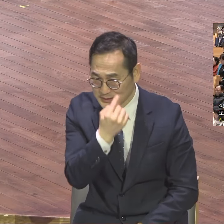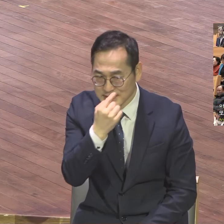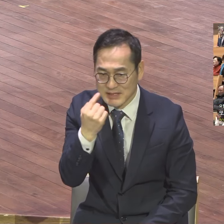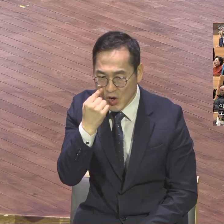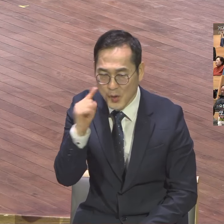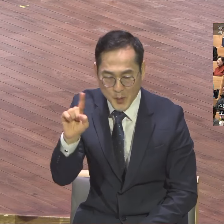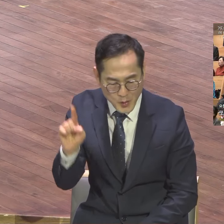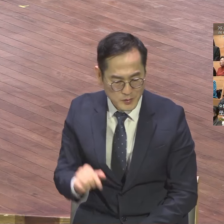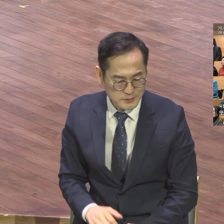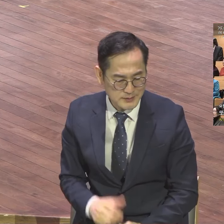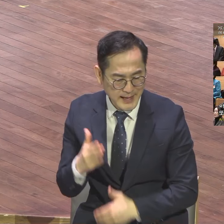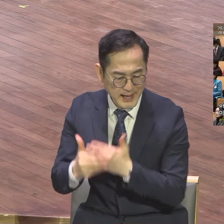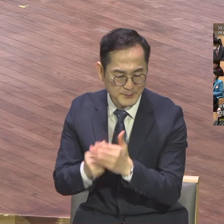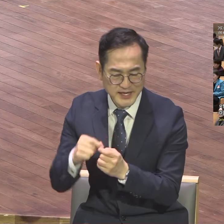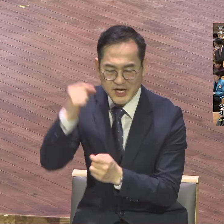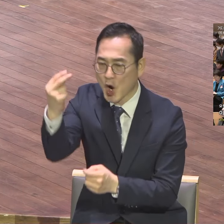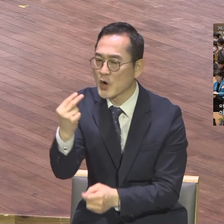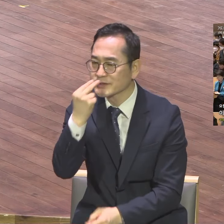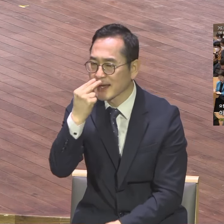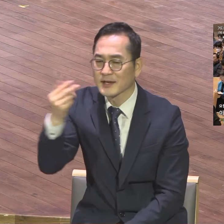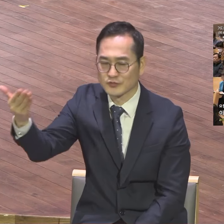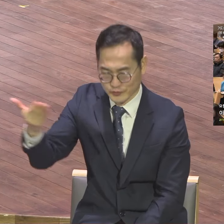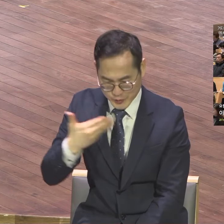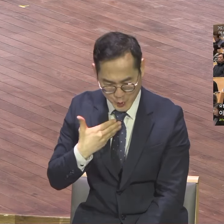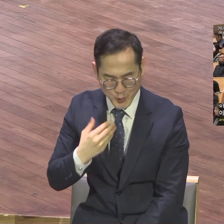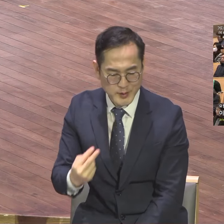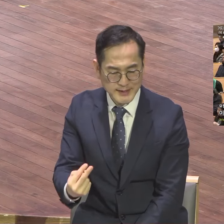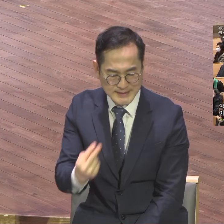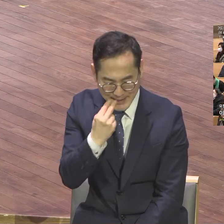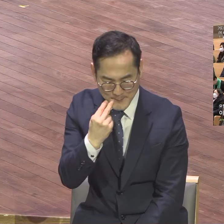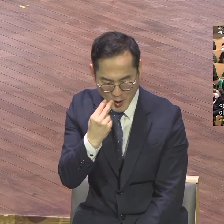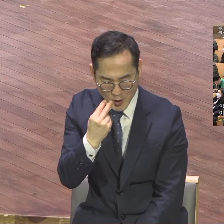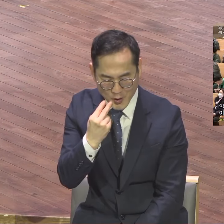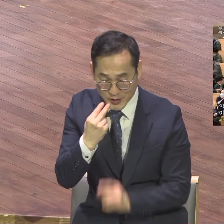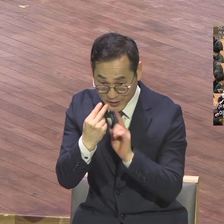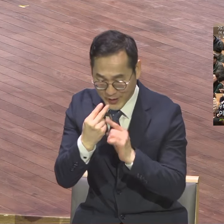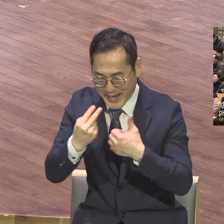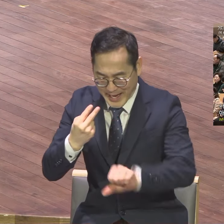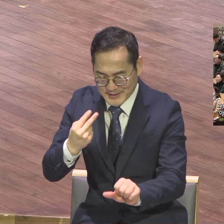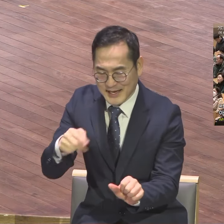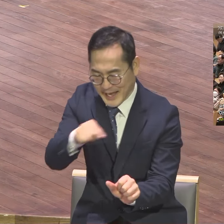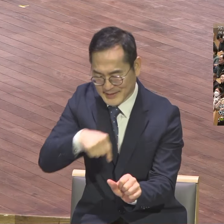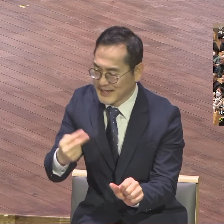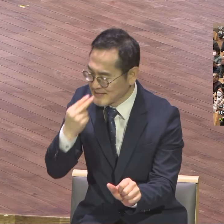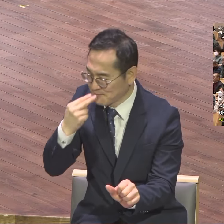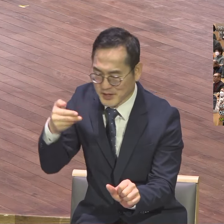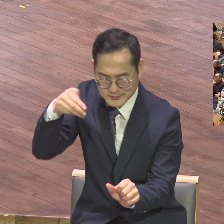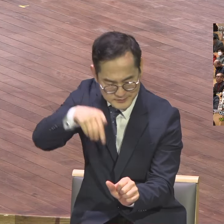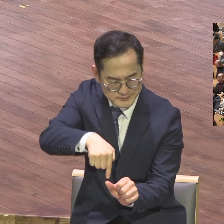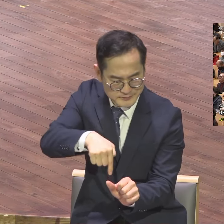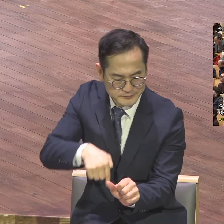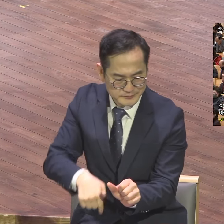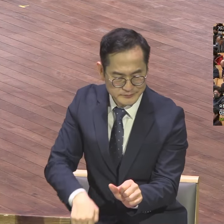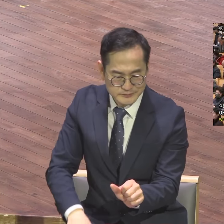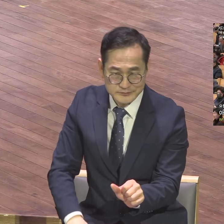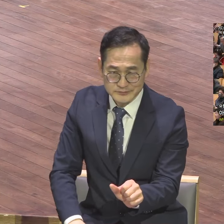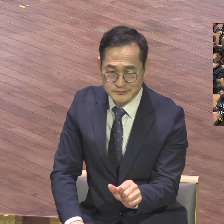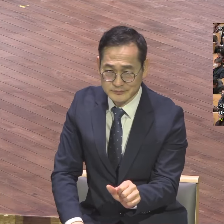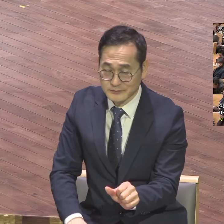영생을 주신 것과 이 생명의 그의 아들 안에 있는 것이라 아들인자는 생명이 있고 하나님의 아들이